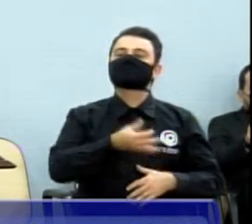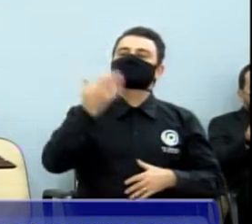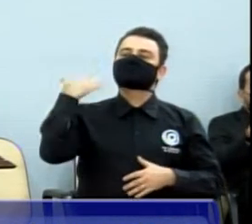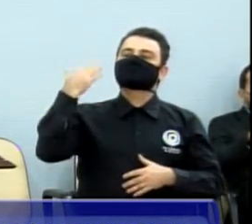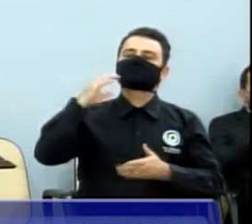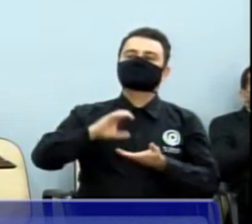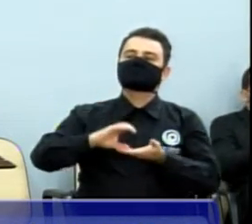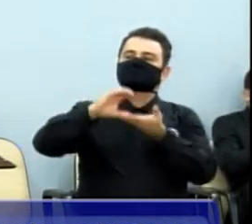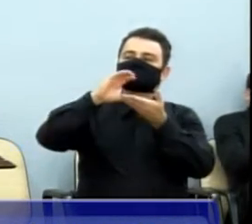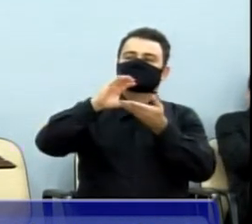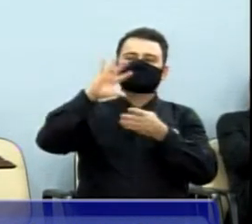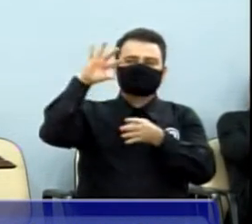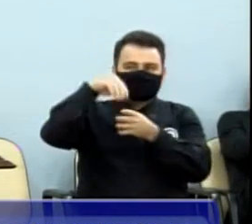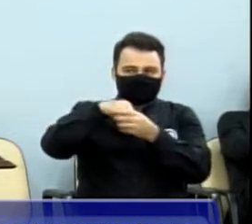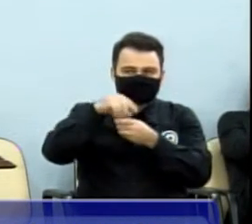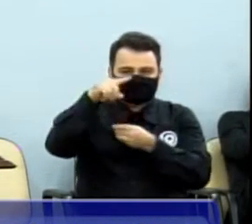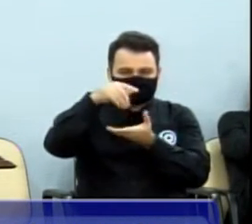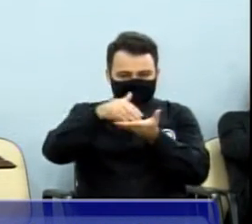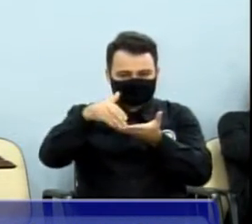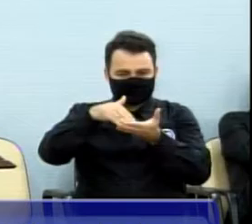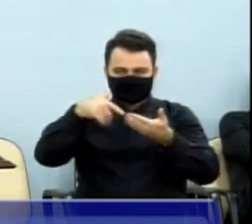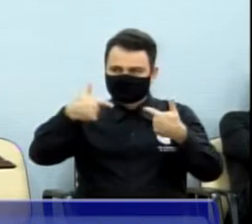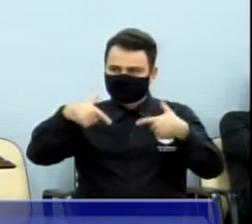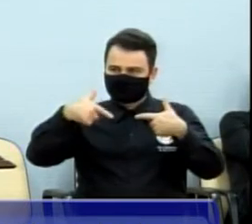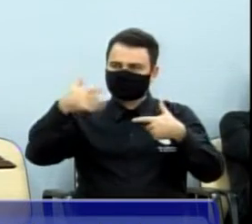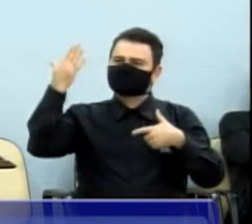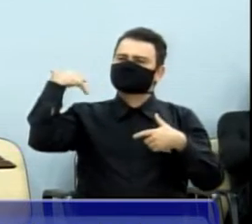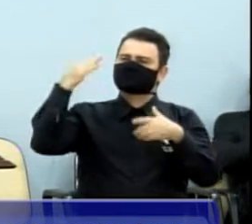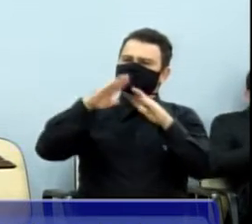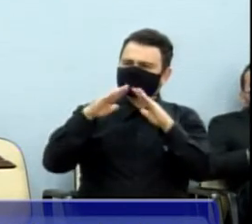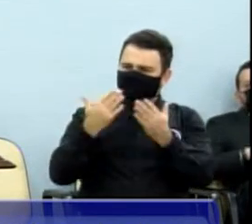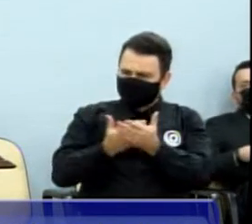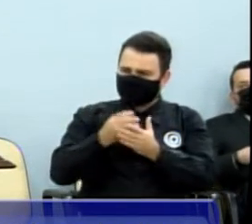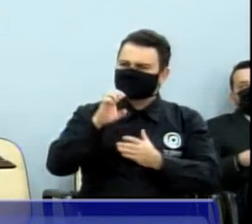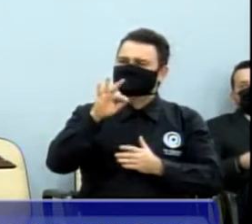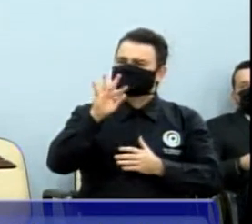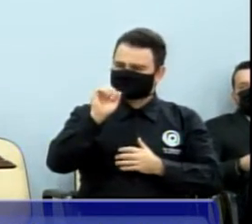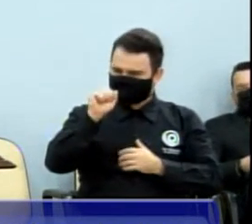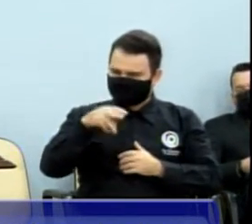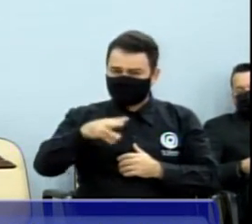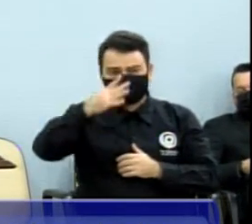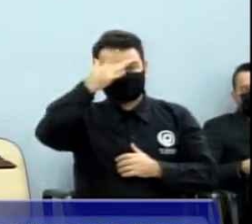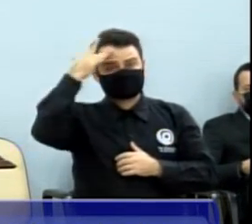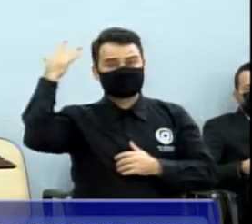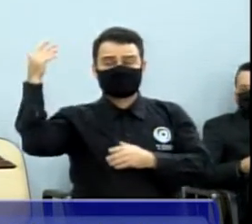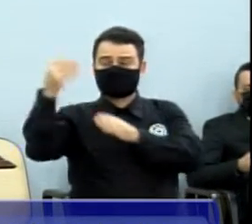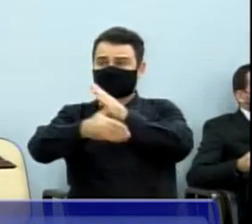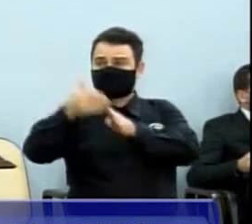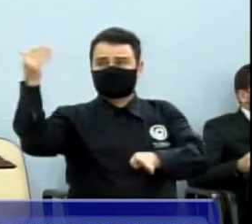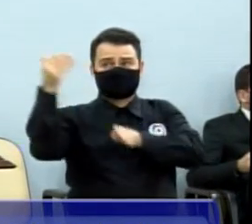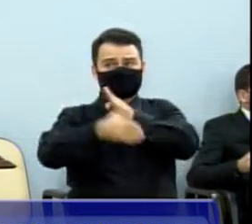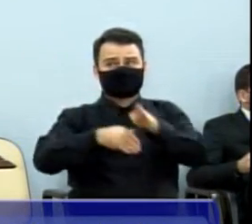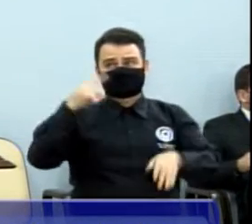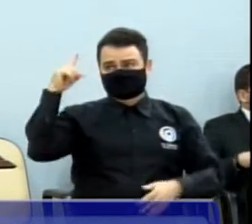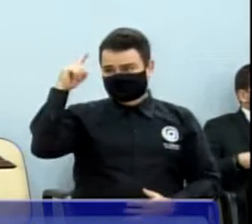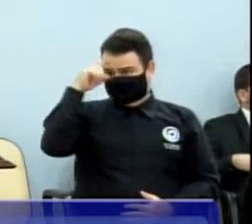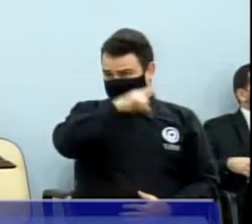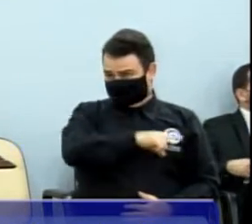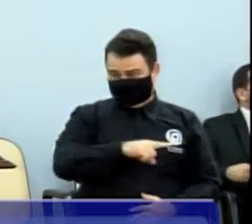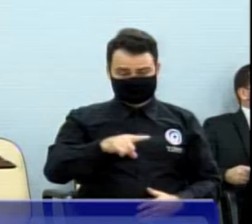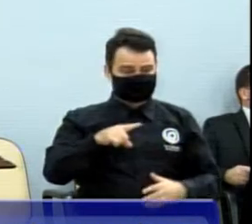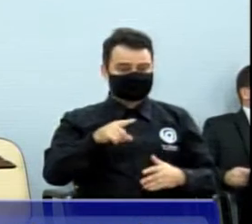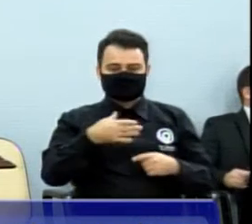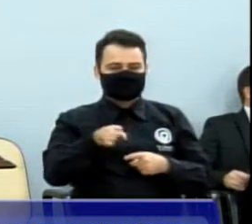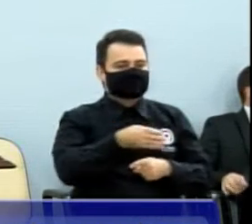Trabalho, era no antigo CEFAM, já era difícil acesso, porque é falta de localização. Então, essa